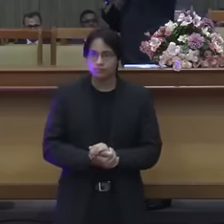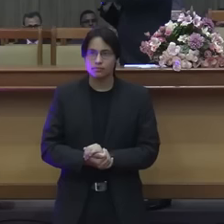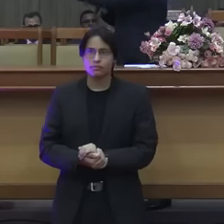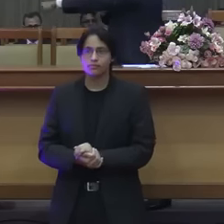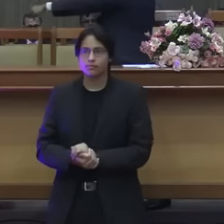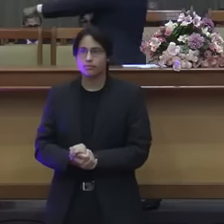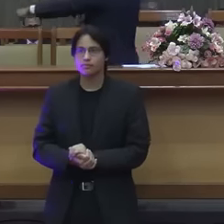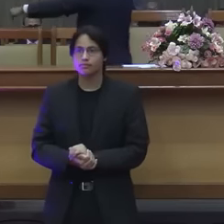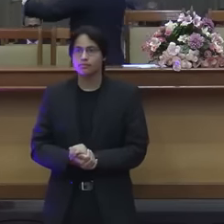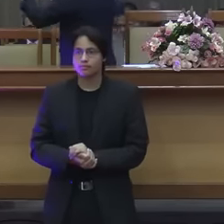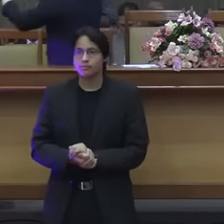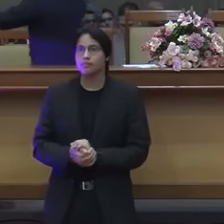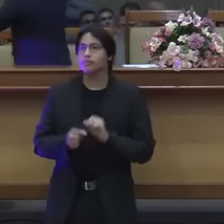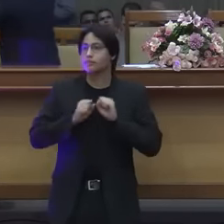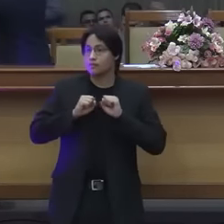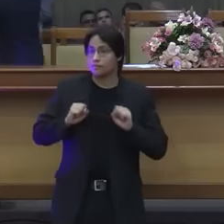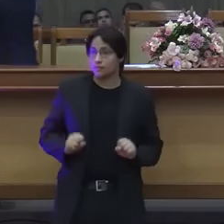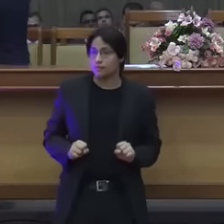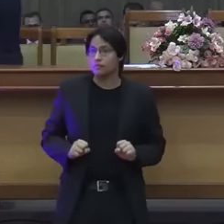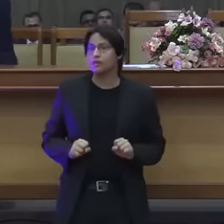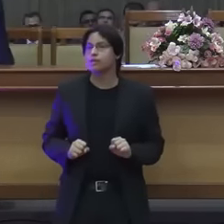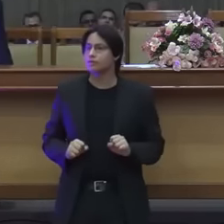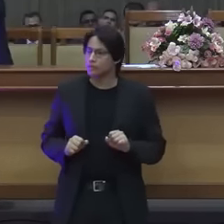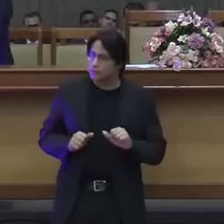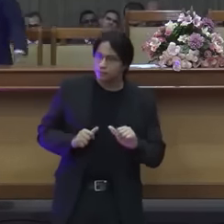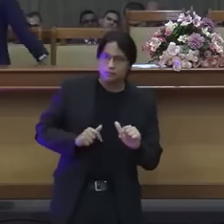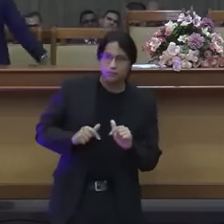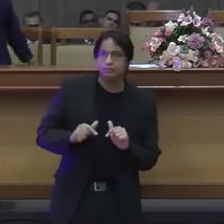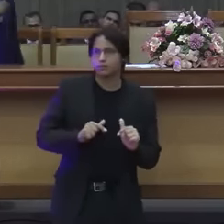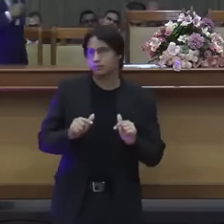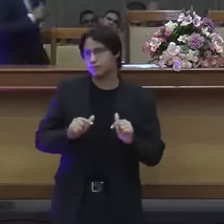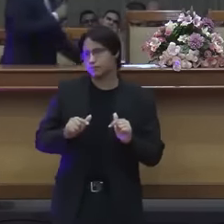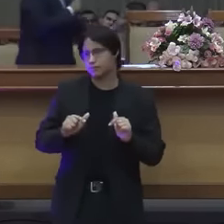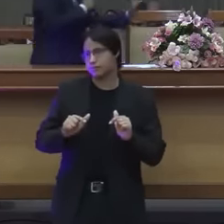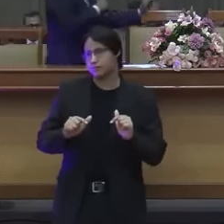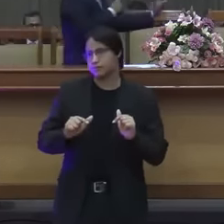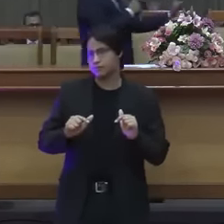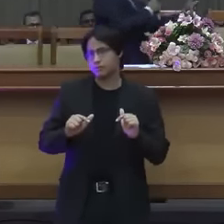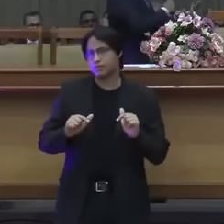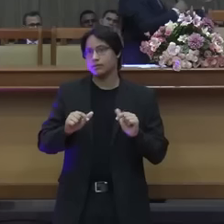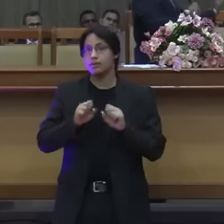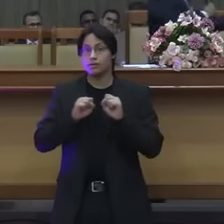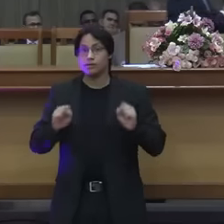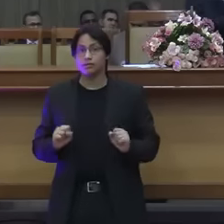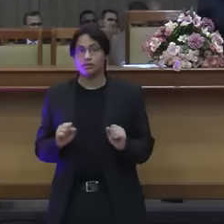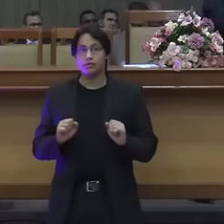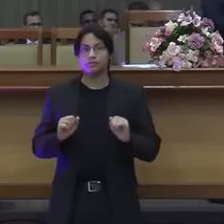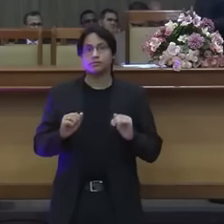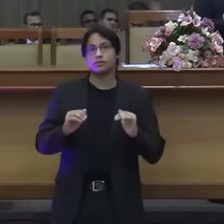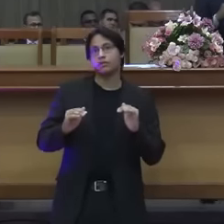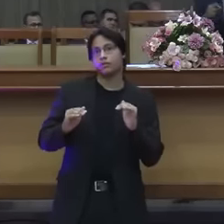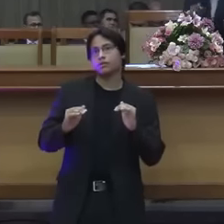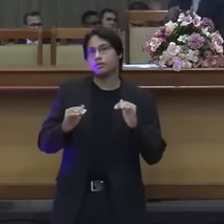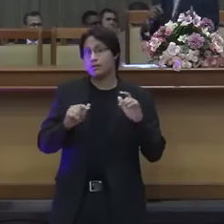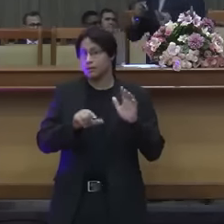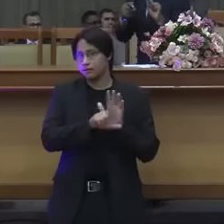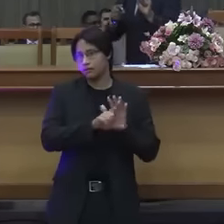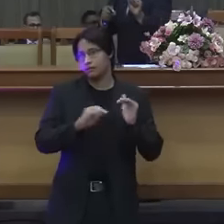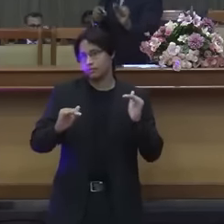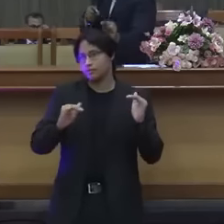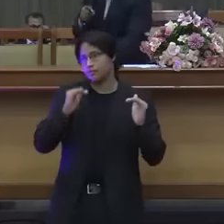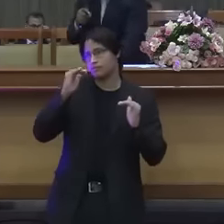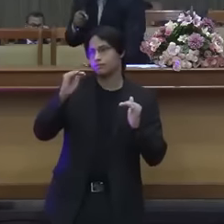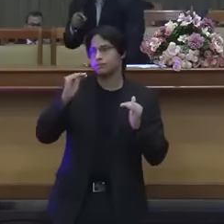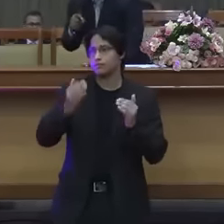o trabalho do sacerdote está acima da da lei aí Jesus diz assim toda regra olha o que Jesus está ensinando aqui